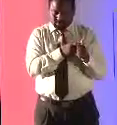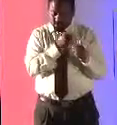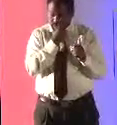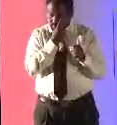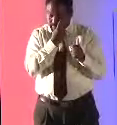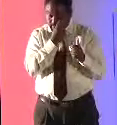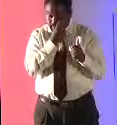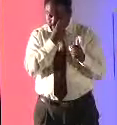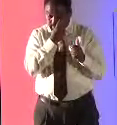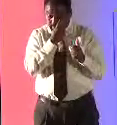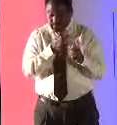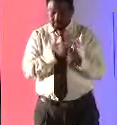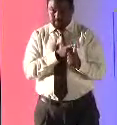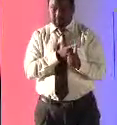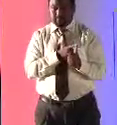مستخدم